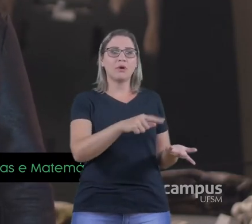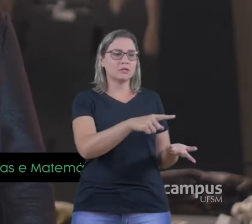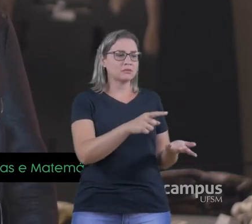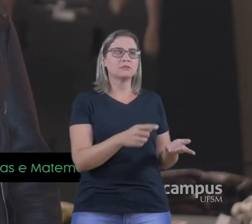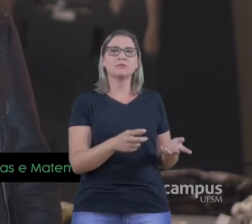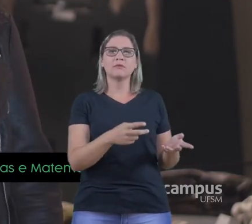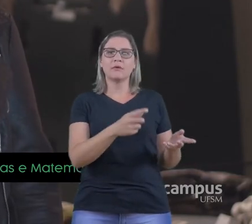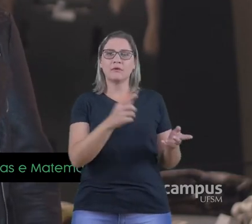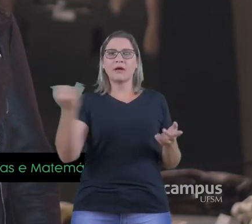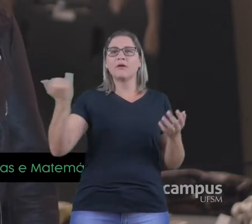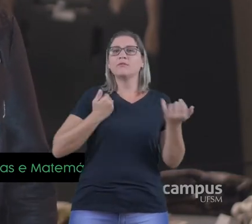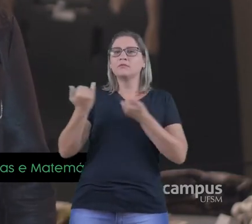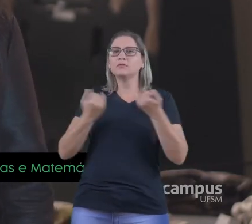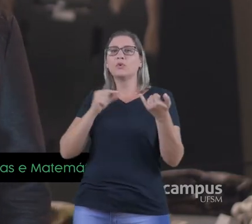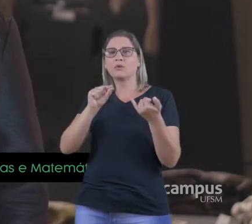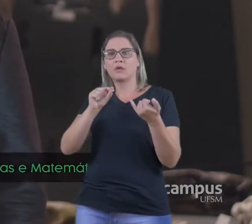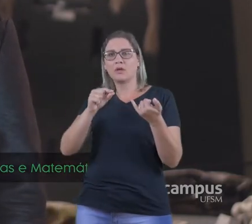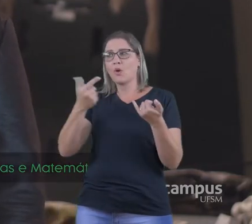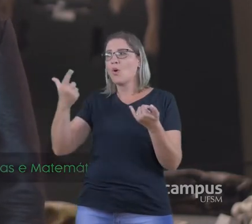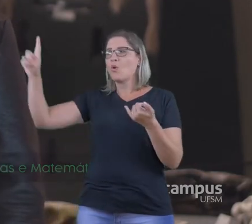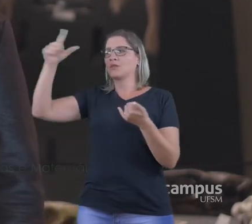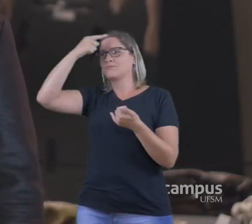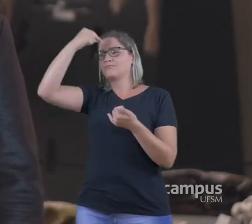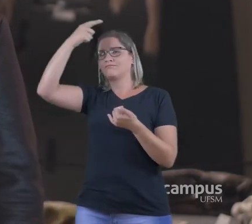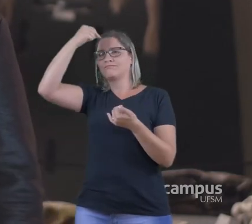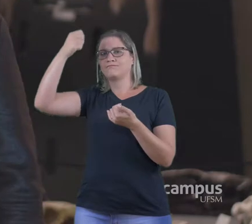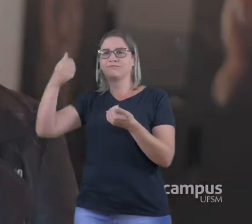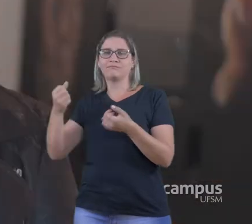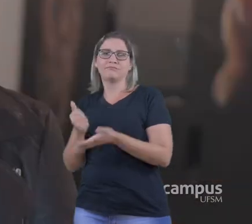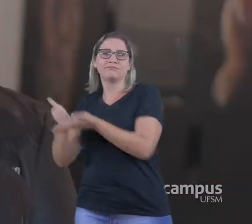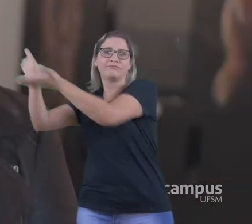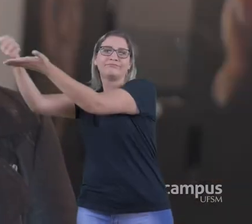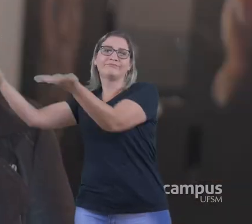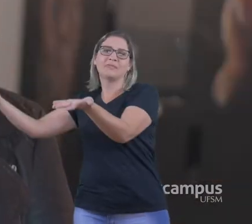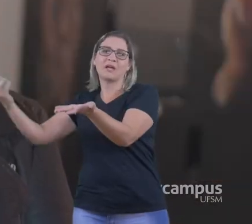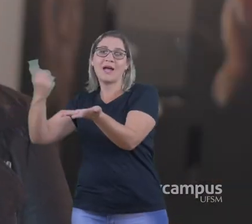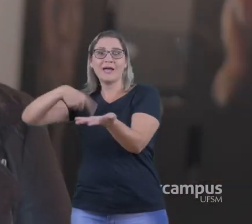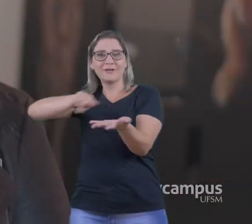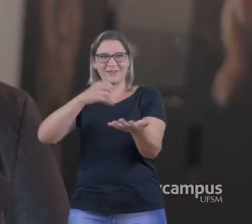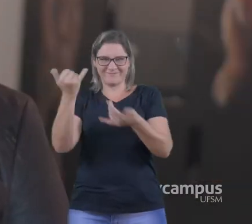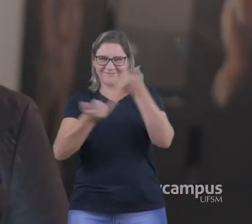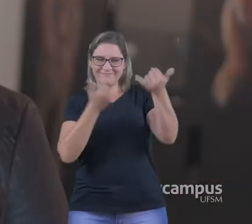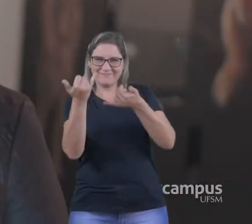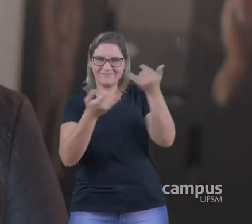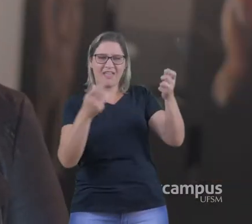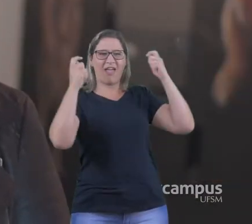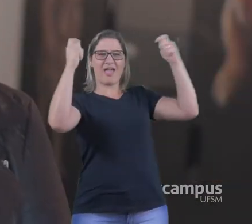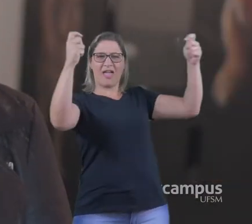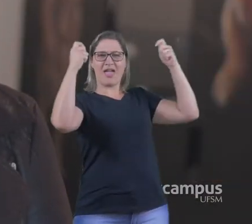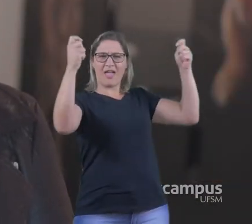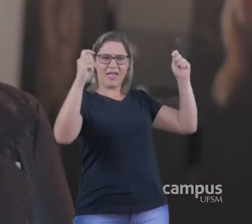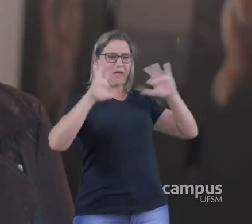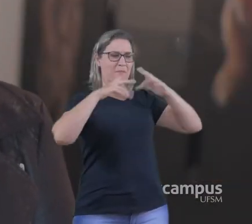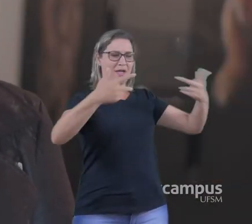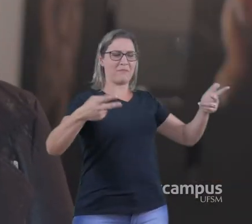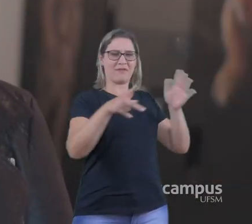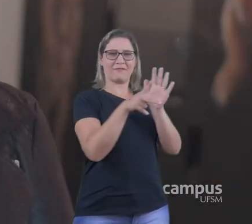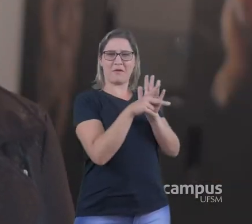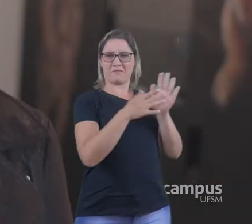para uma universidade E nós estávamos até brincando e diziam Vamos fazer uma passeata, o mamífero é